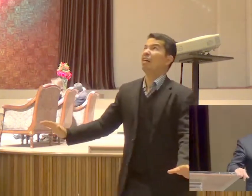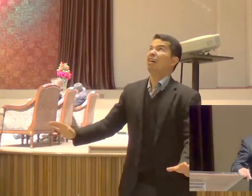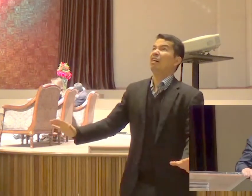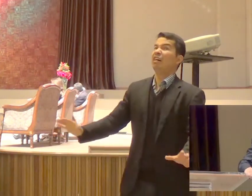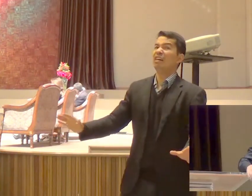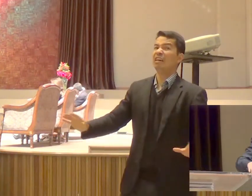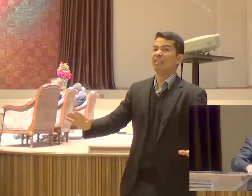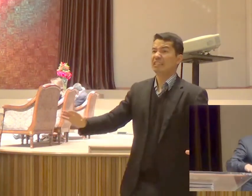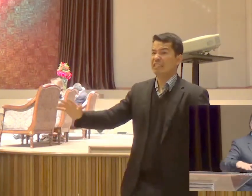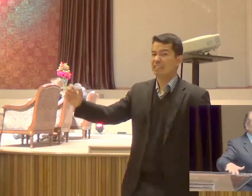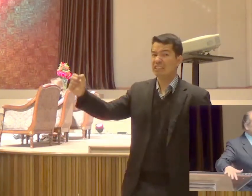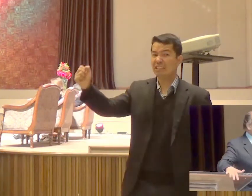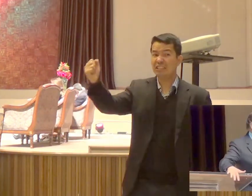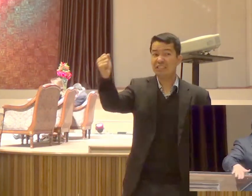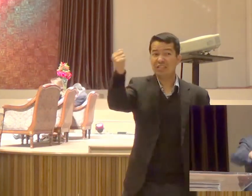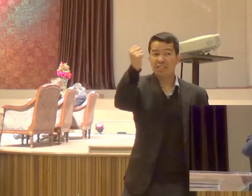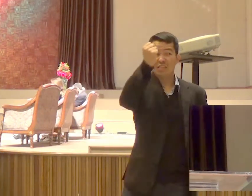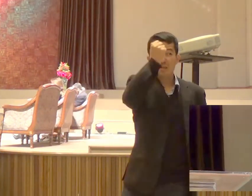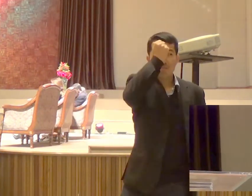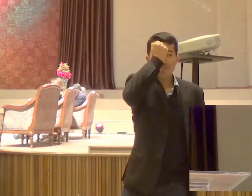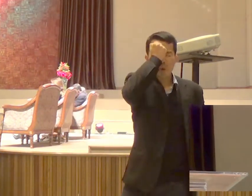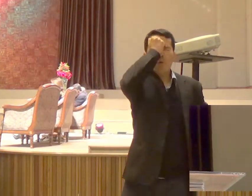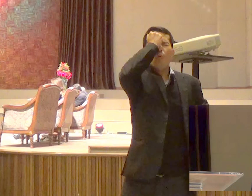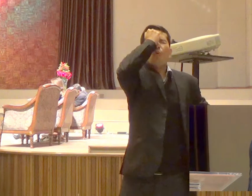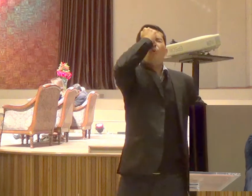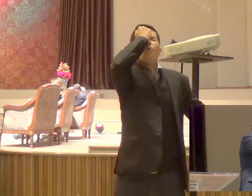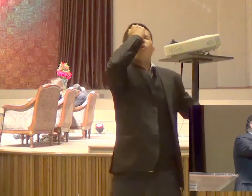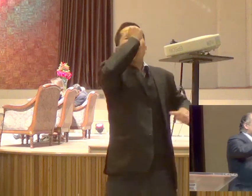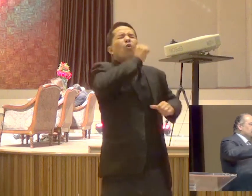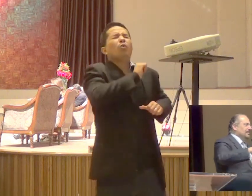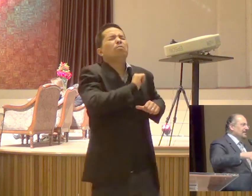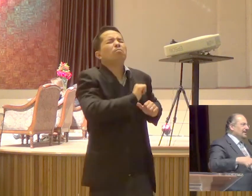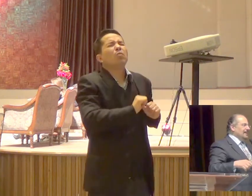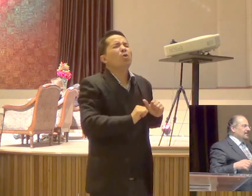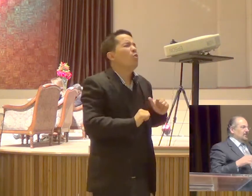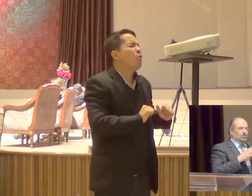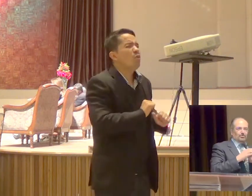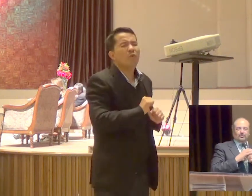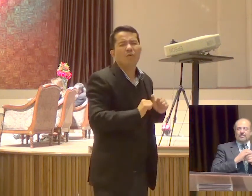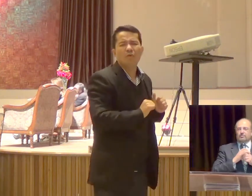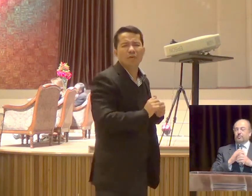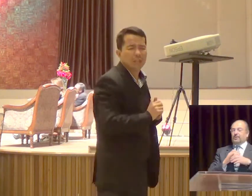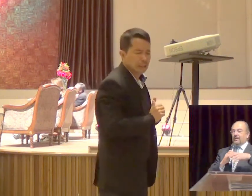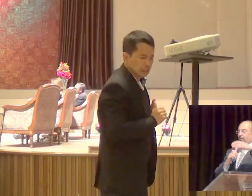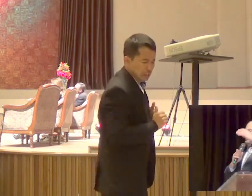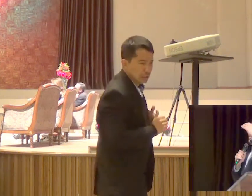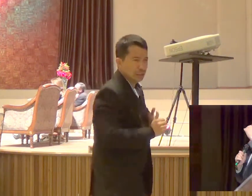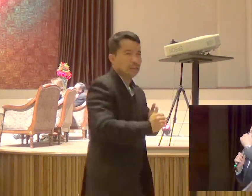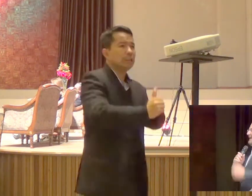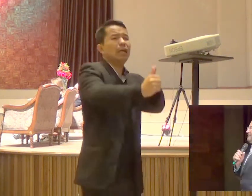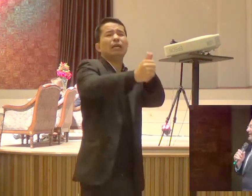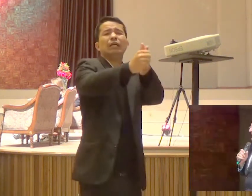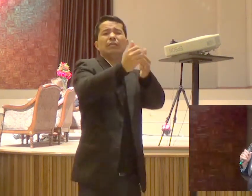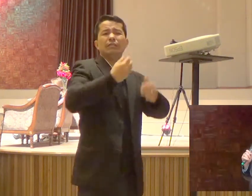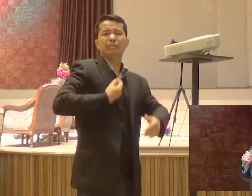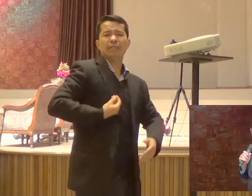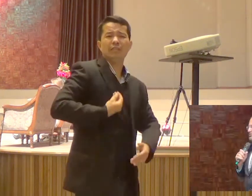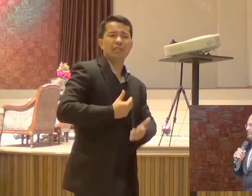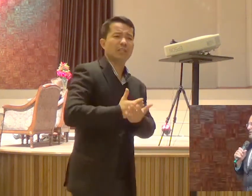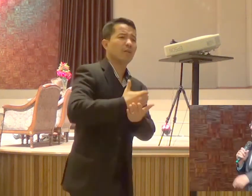Você pode não ter entendimento Mas isso é real Jesus não diz Por que você persegue A minha igreja? Jesus diz Por